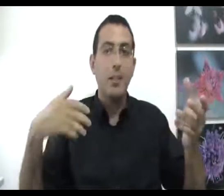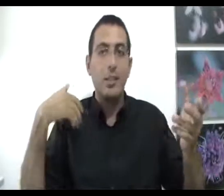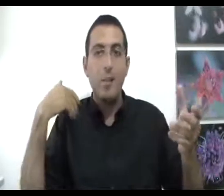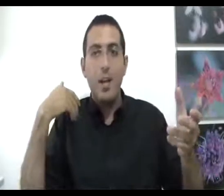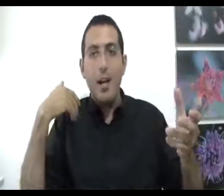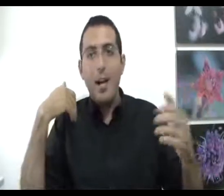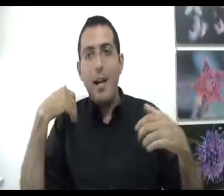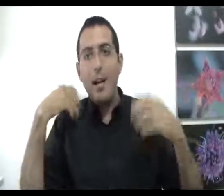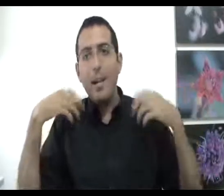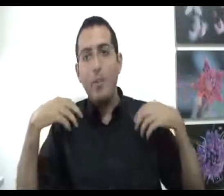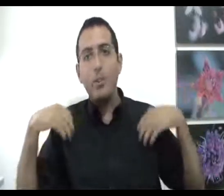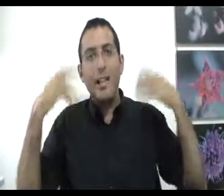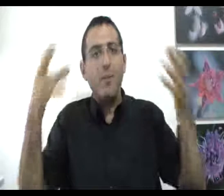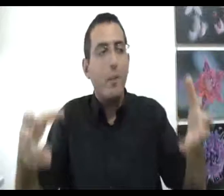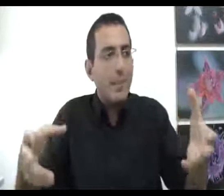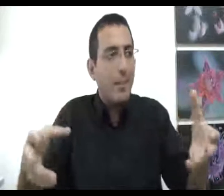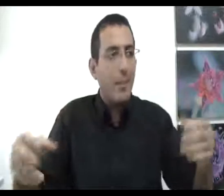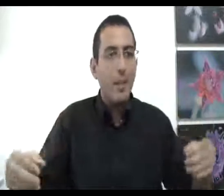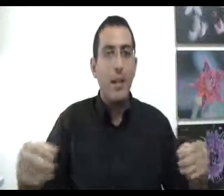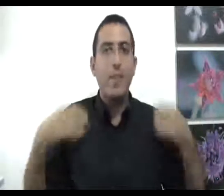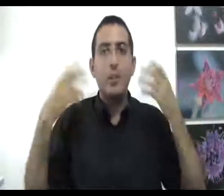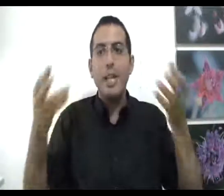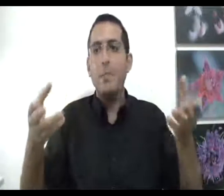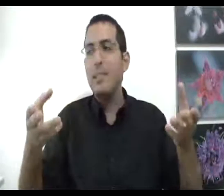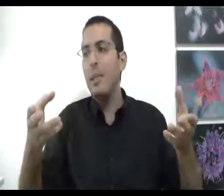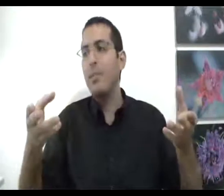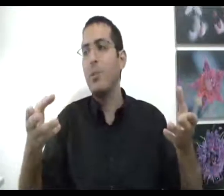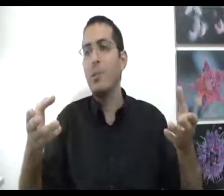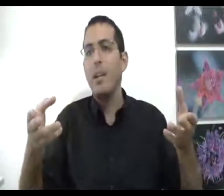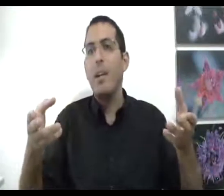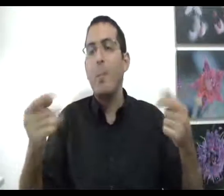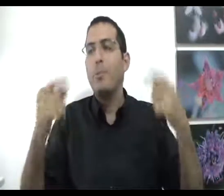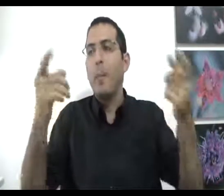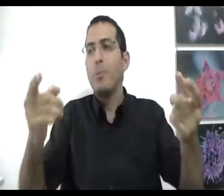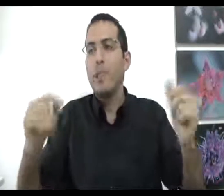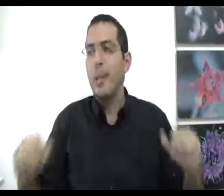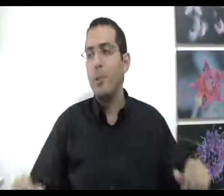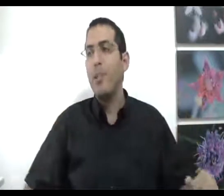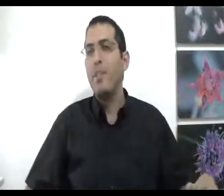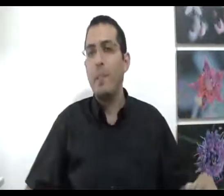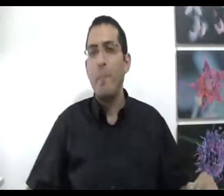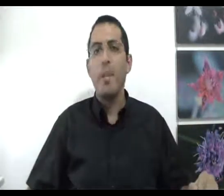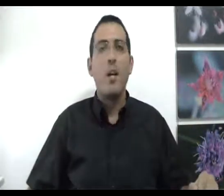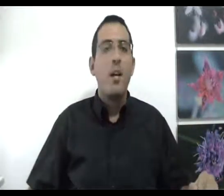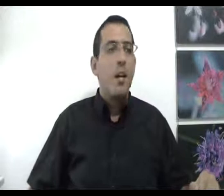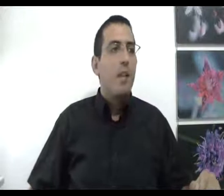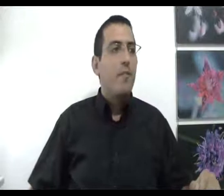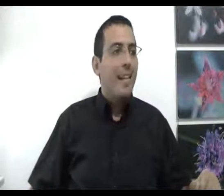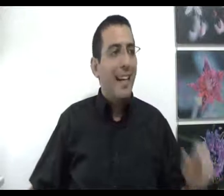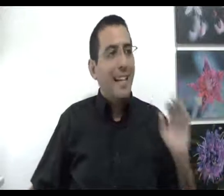עכשיו האדם רוצה להעביר מסר למאמן אחר, והשלהי זה בעצם איך לעשות את זה בצורה פשוטה שגם השני יבין וכאן